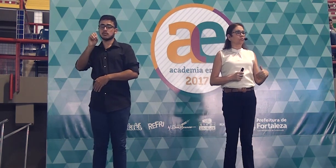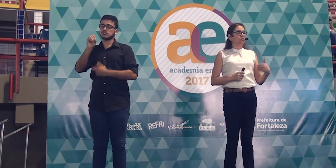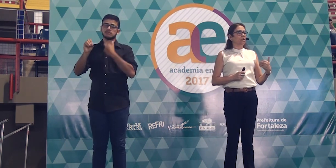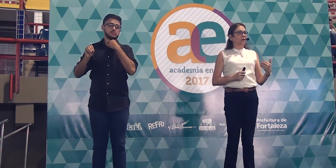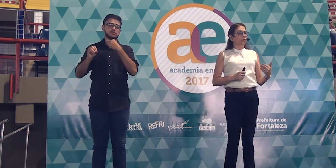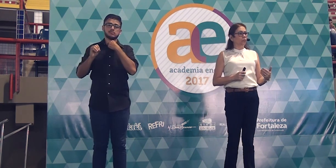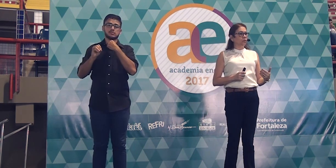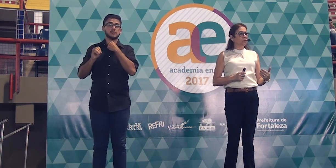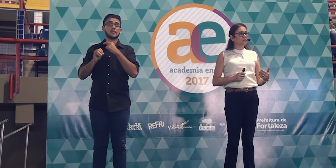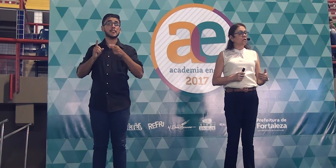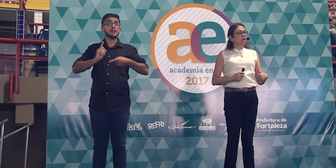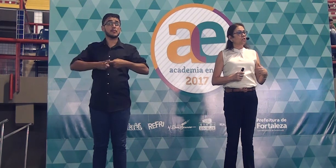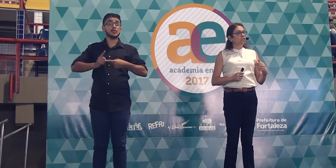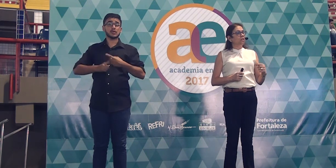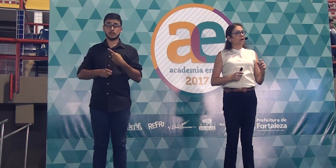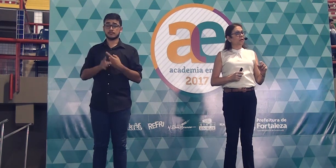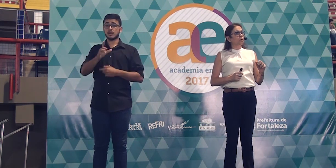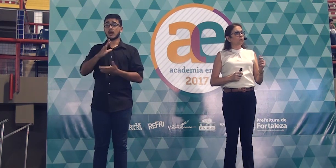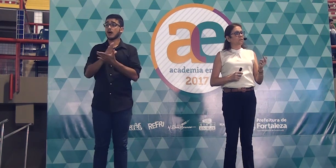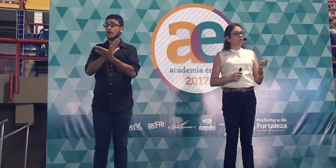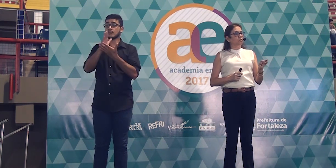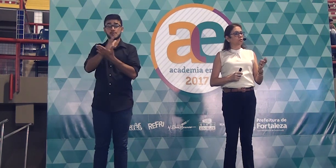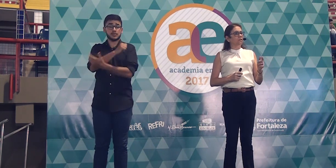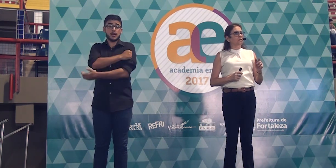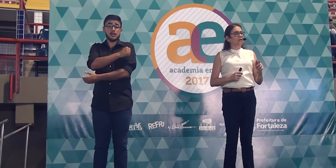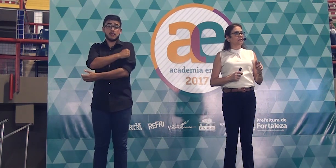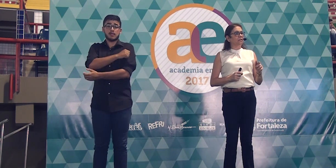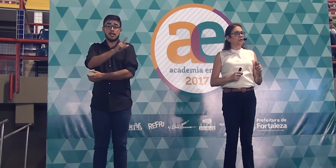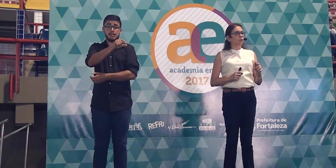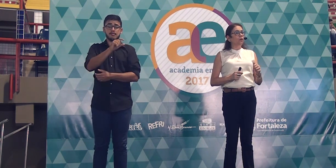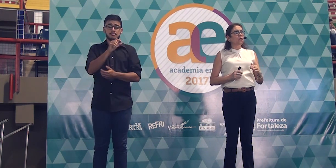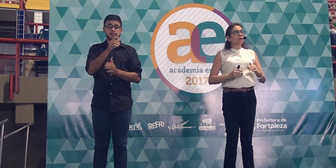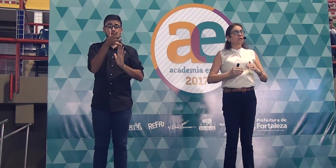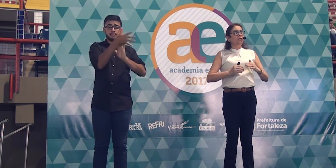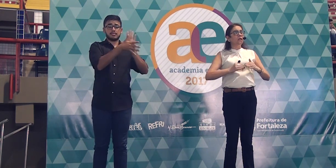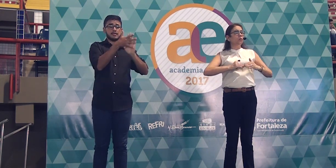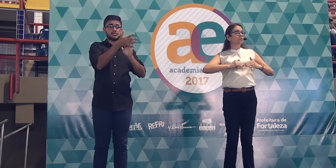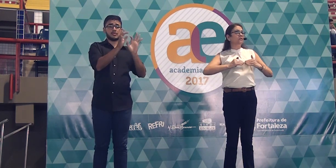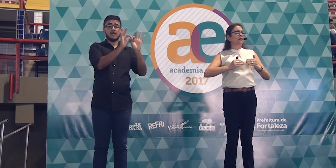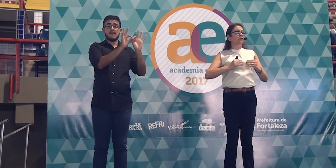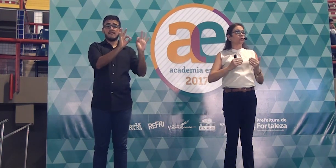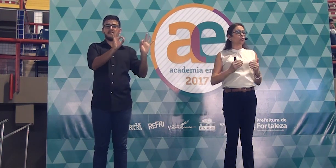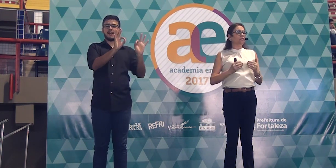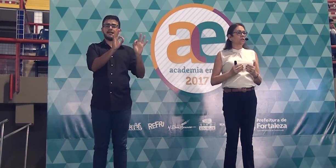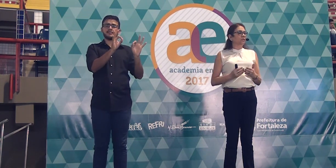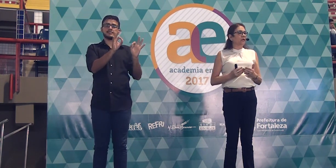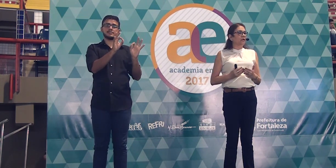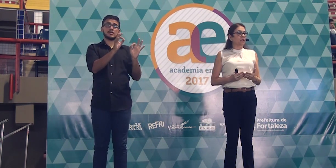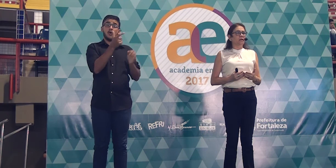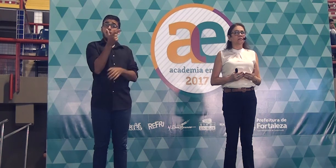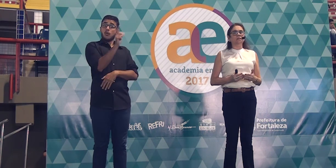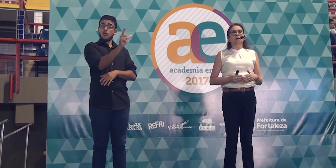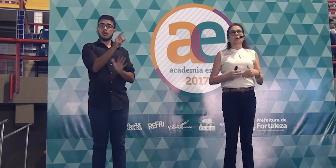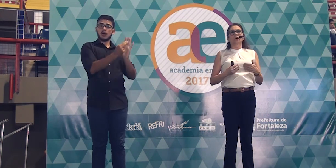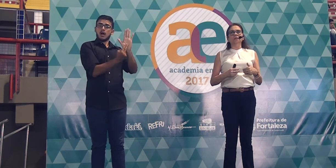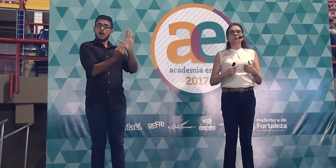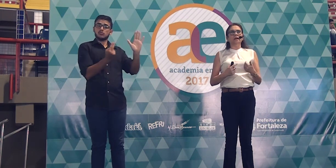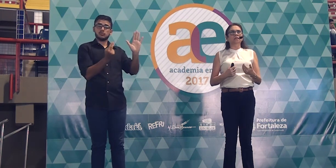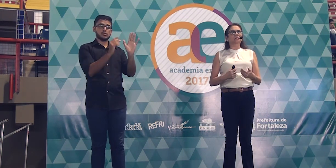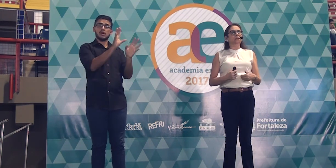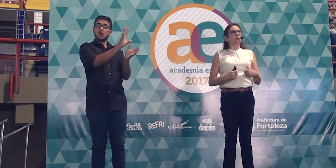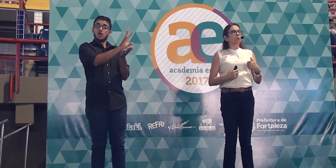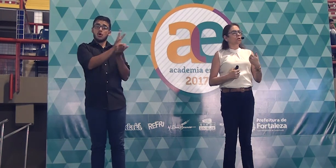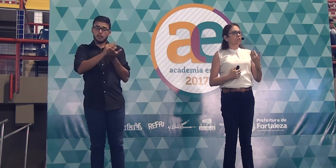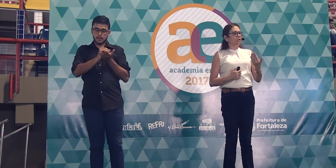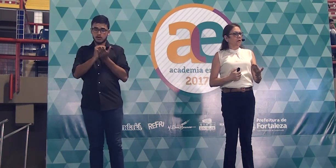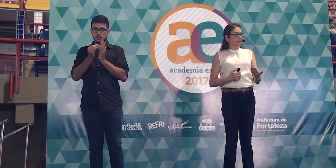casos de alunos estarem usando citação e usavam duas ou três linhas. Quando